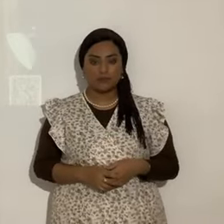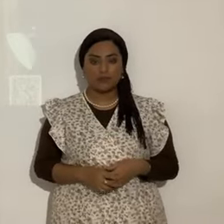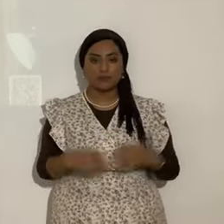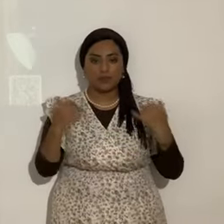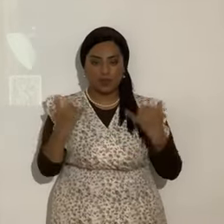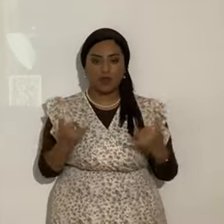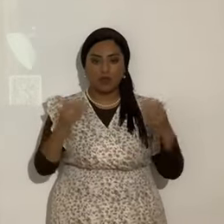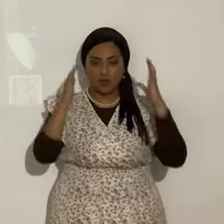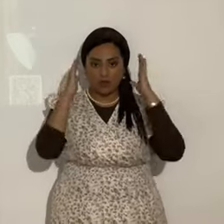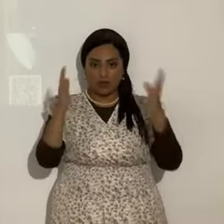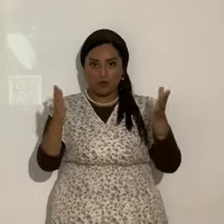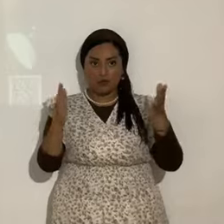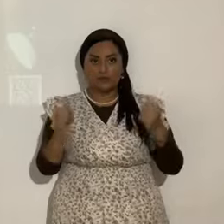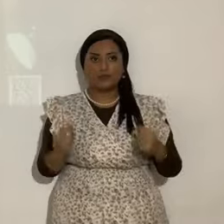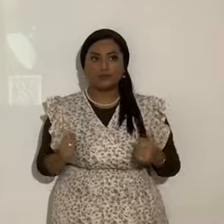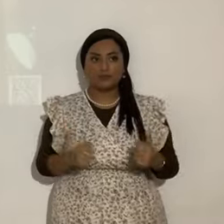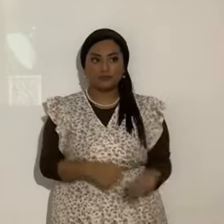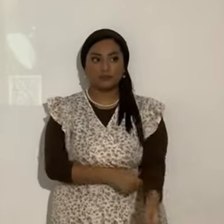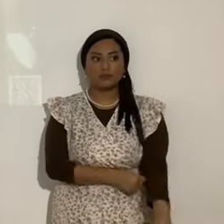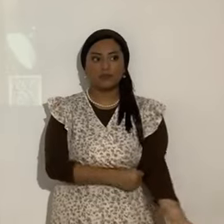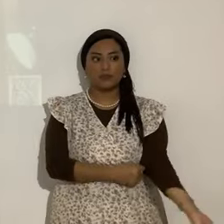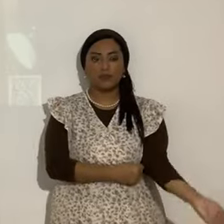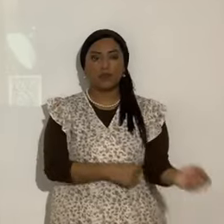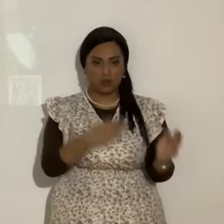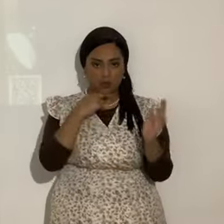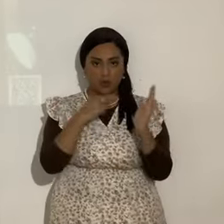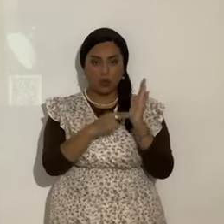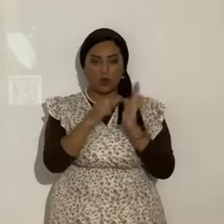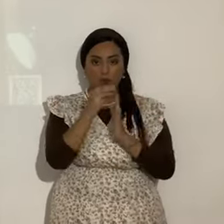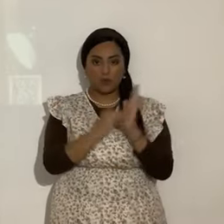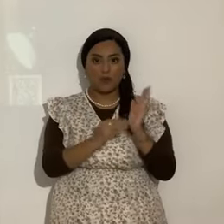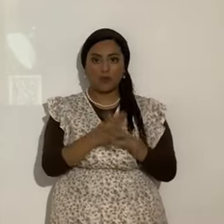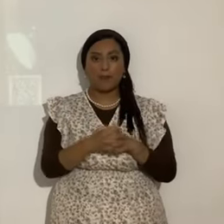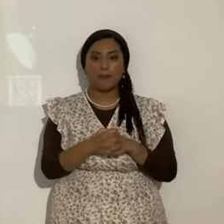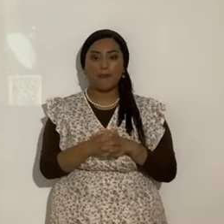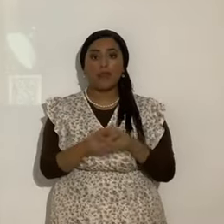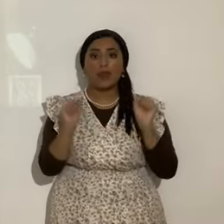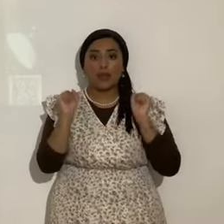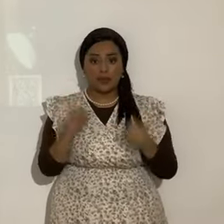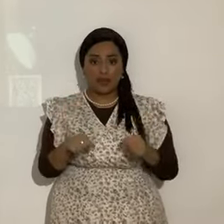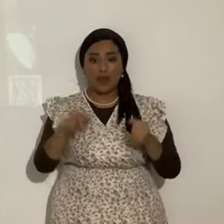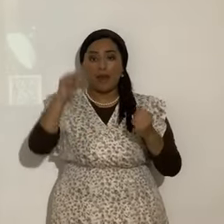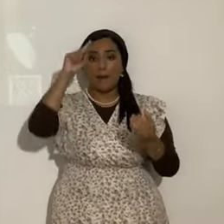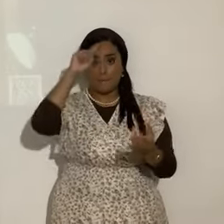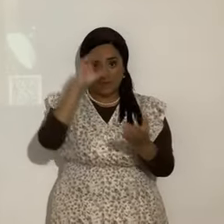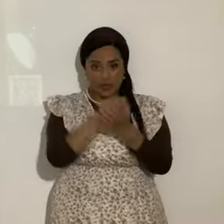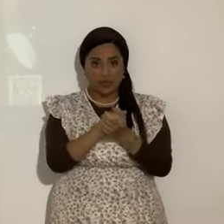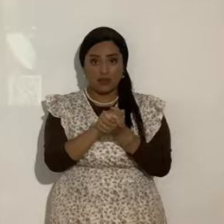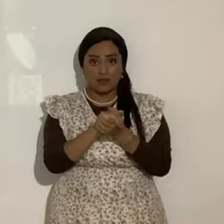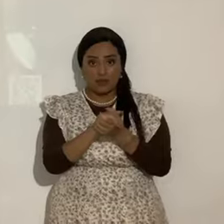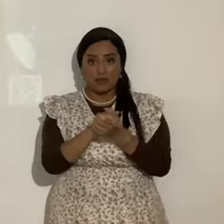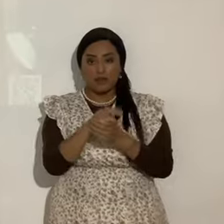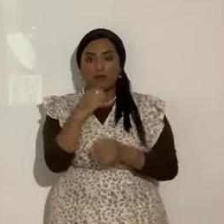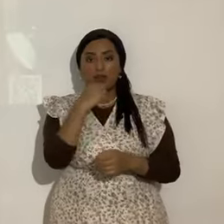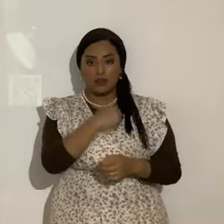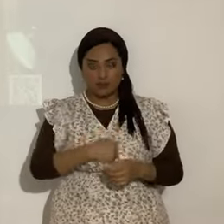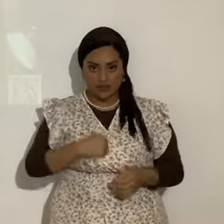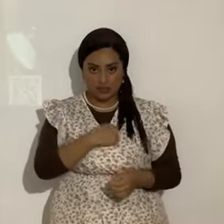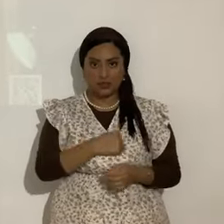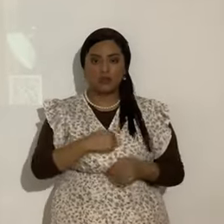Escuchen muy bien. Ahora si les gusta en la nota. Se puede creer en el mensaje de arrepentimiento. Se puede creer